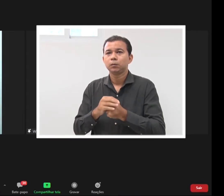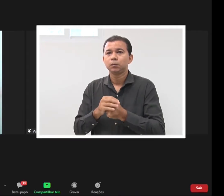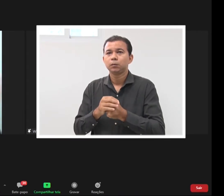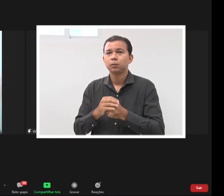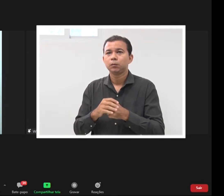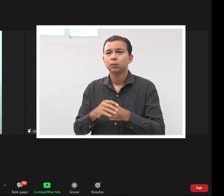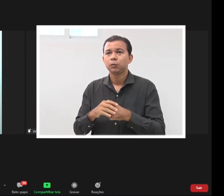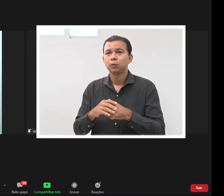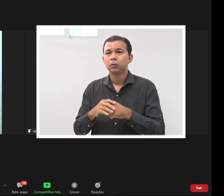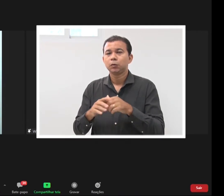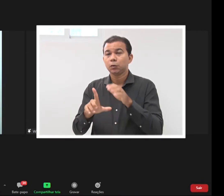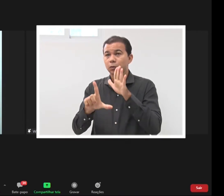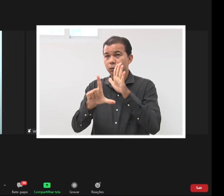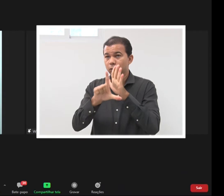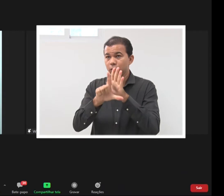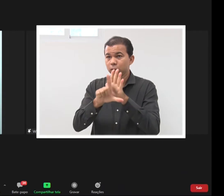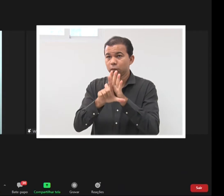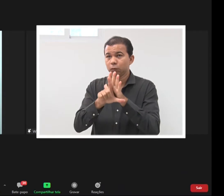para trabalhar.